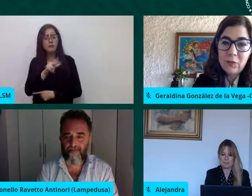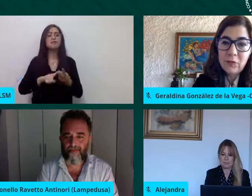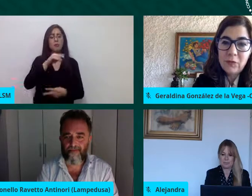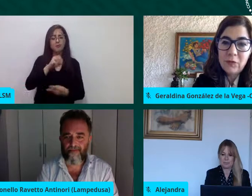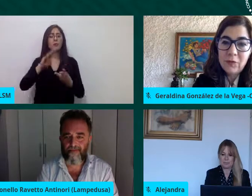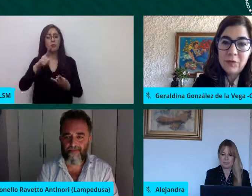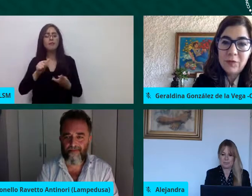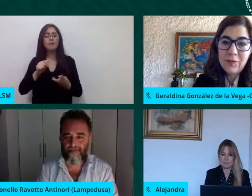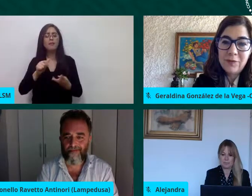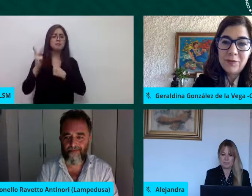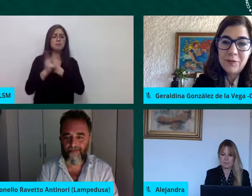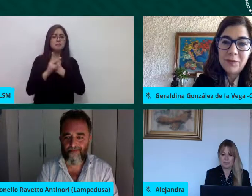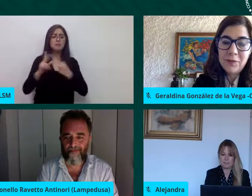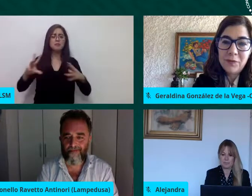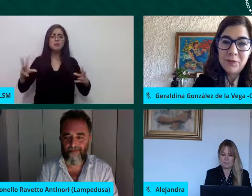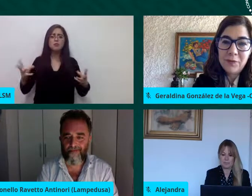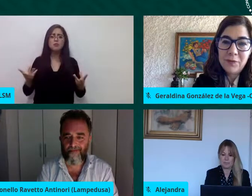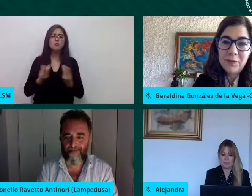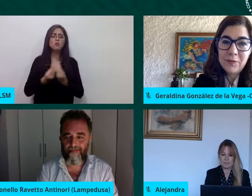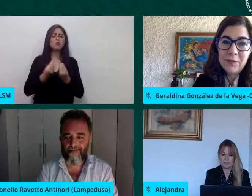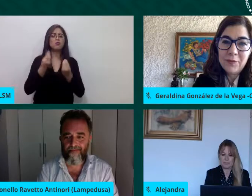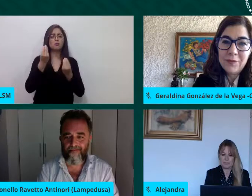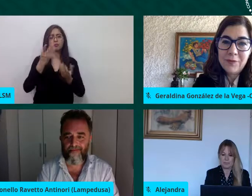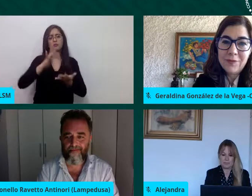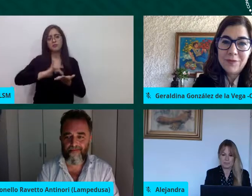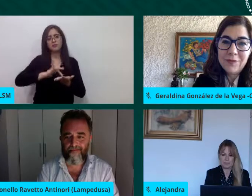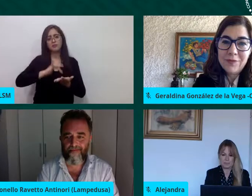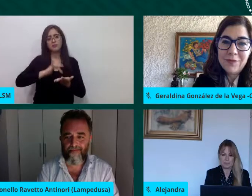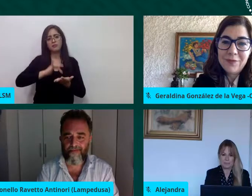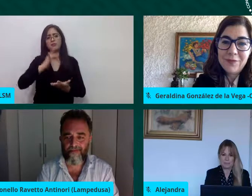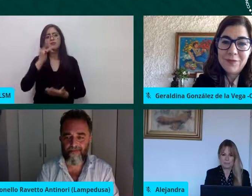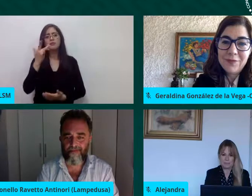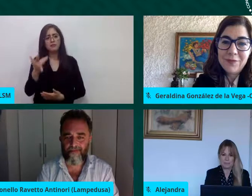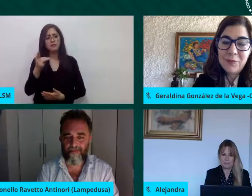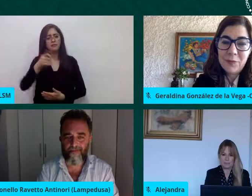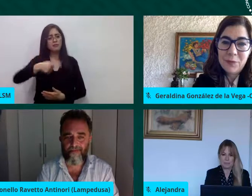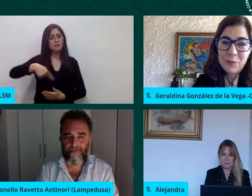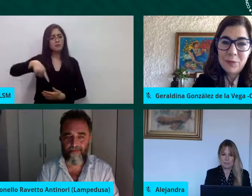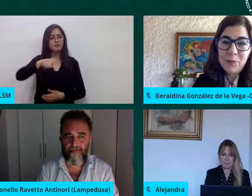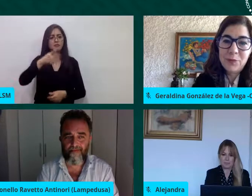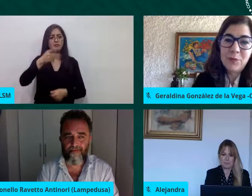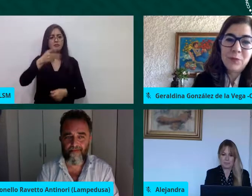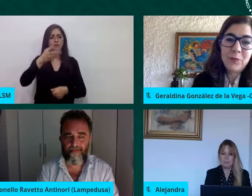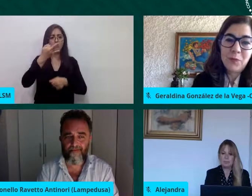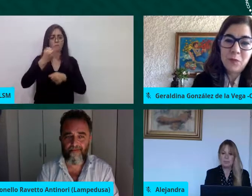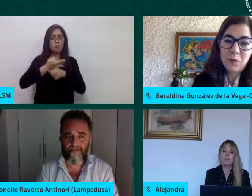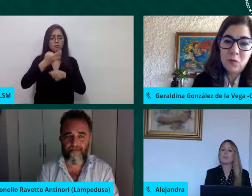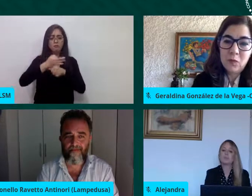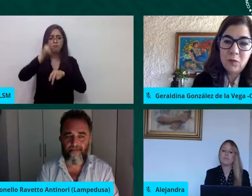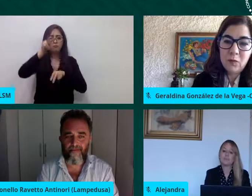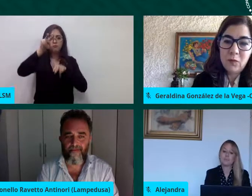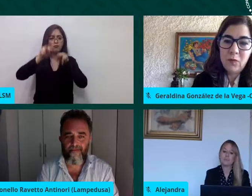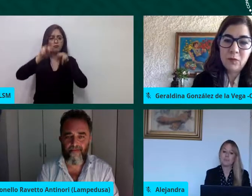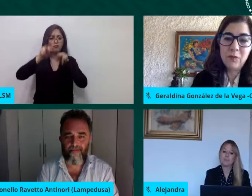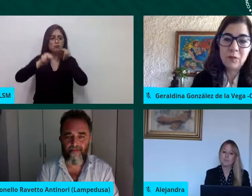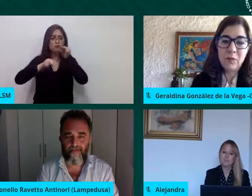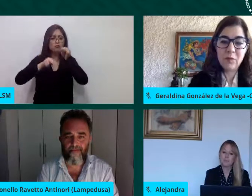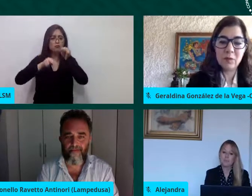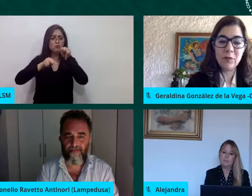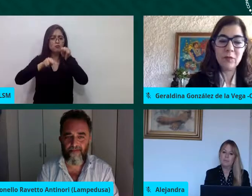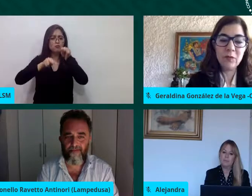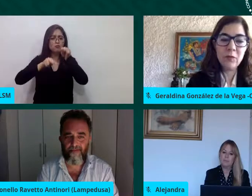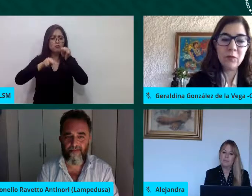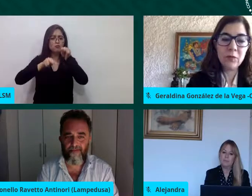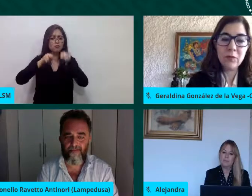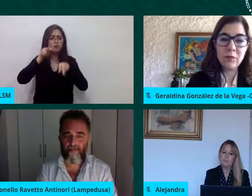sigamos poniendo sobre la mesa esta discusión por garantizar los derechos que tienen las personas